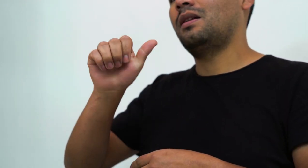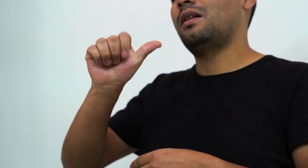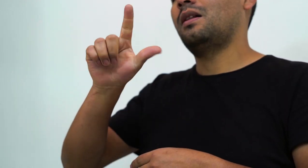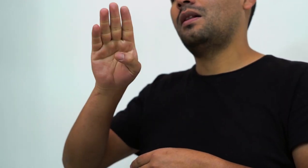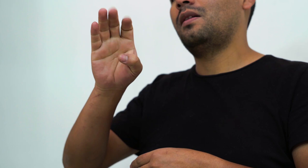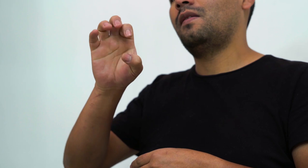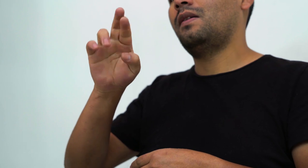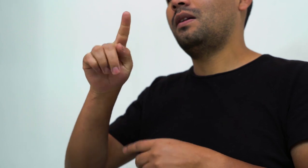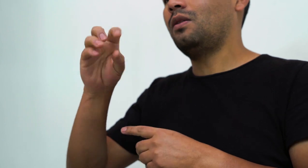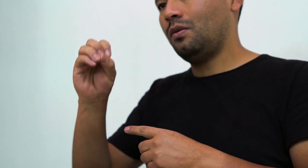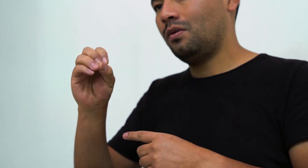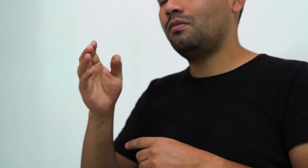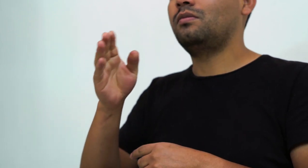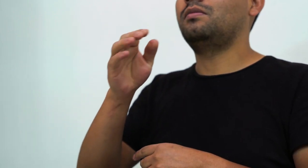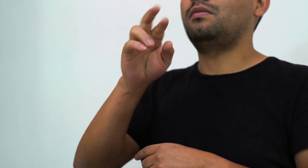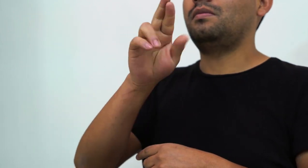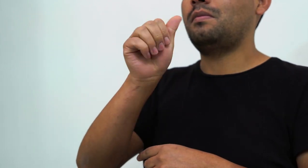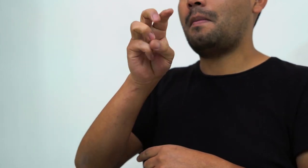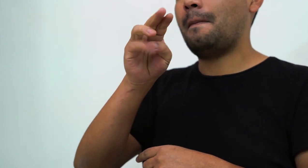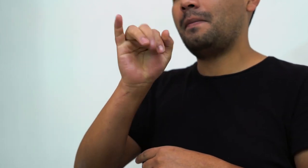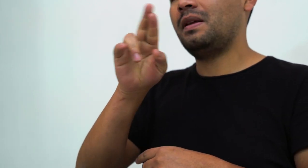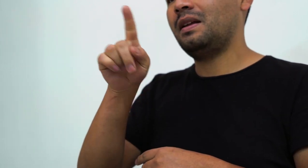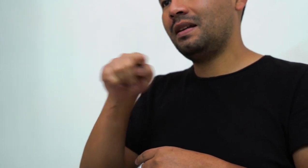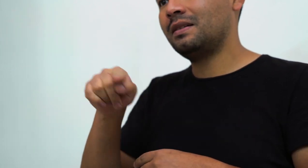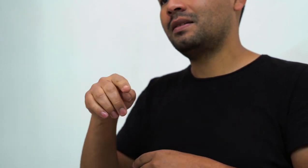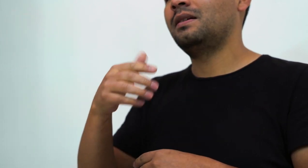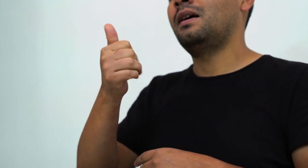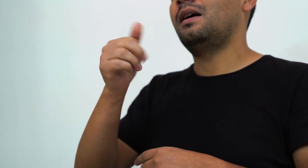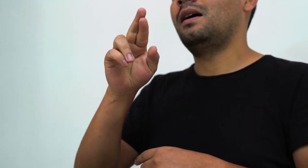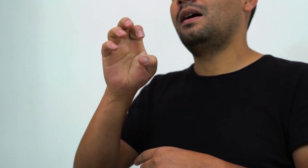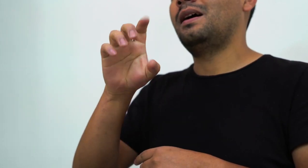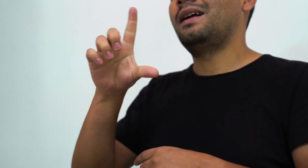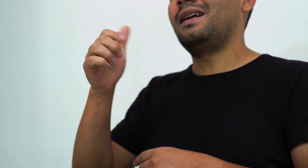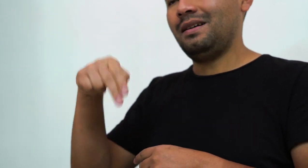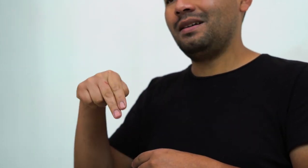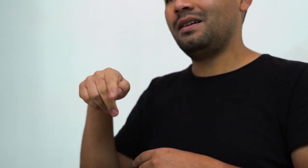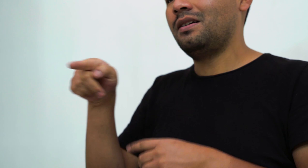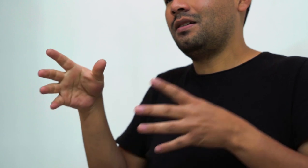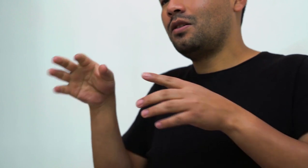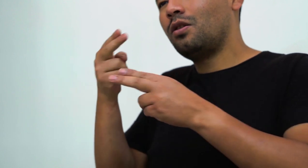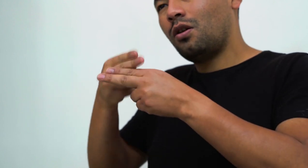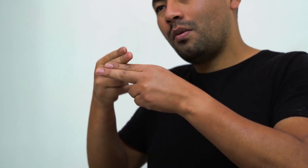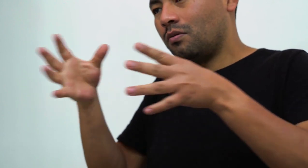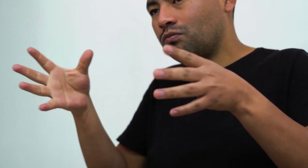Ramírez Arellano y sus iniciales vienen a ser Lara.